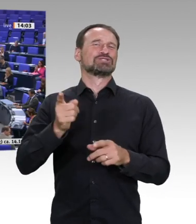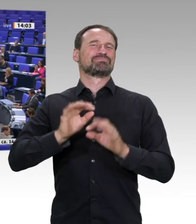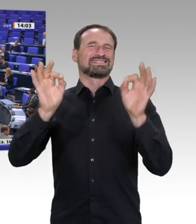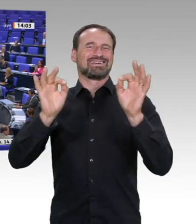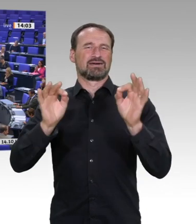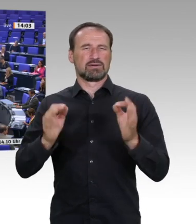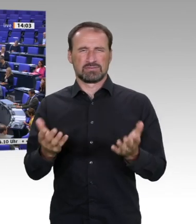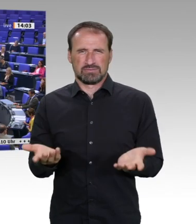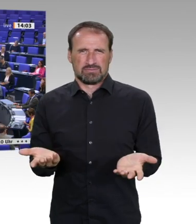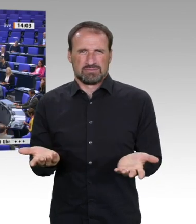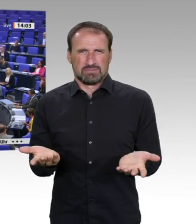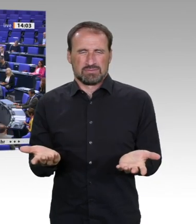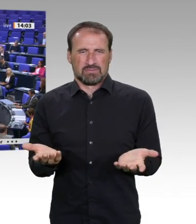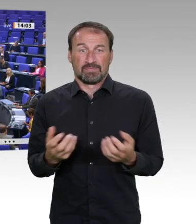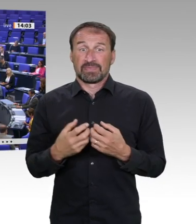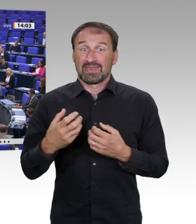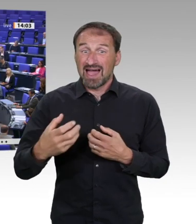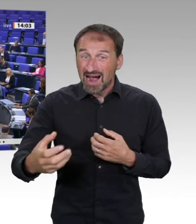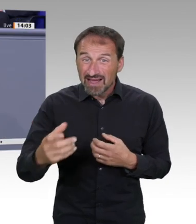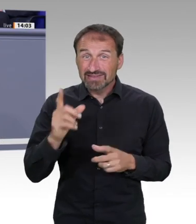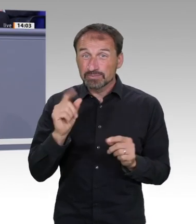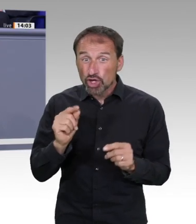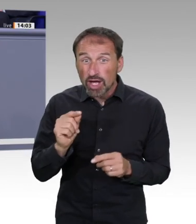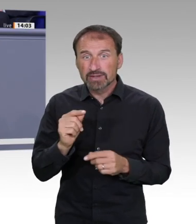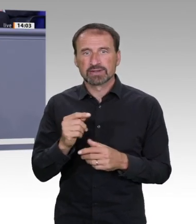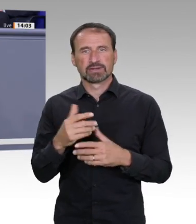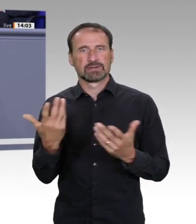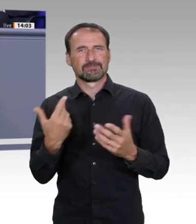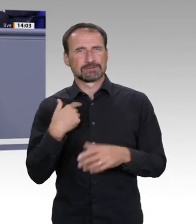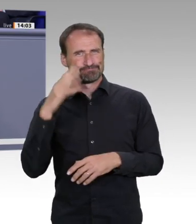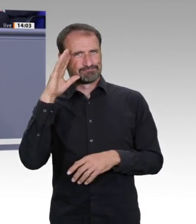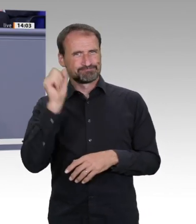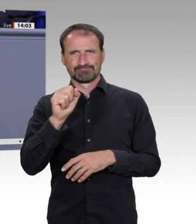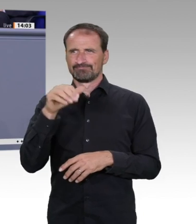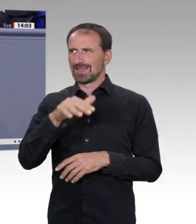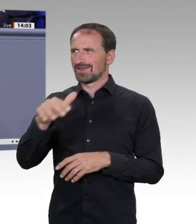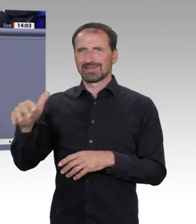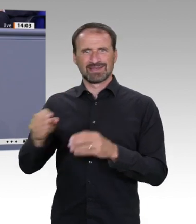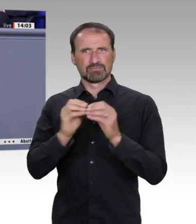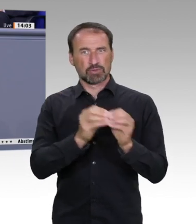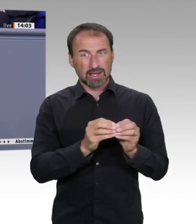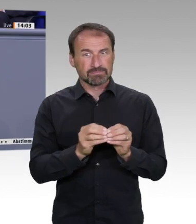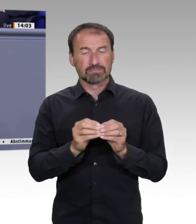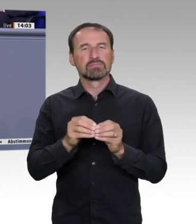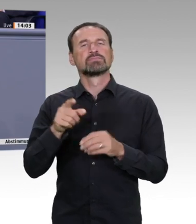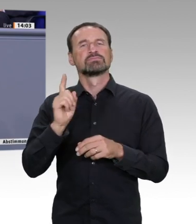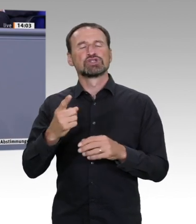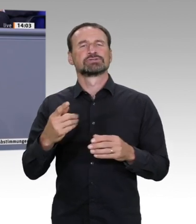Und eben dieses Prinzip der Teilhabe gilt auch für die Bereiche der Forschung. Mit Forschung und Innovation